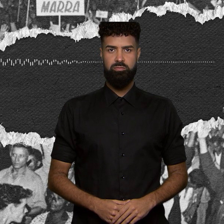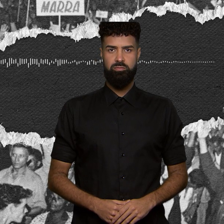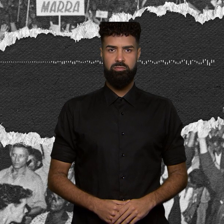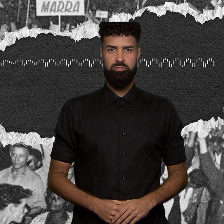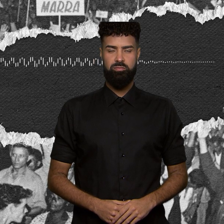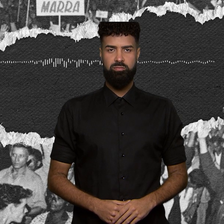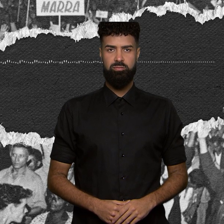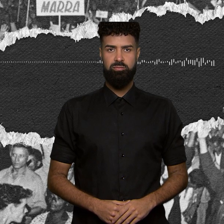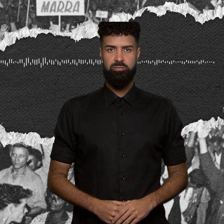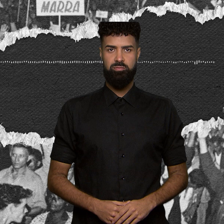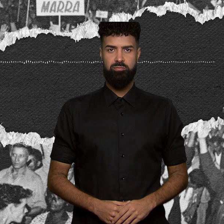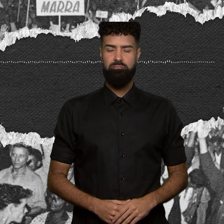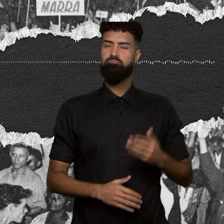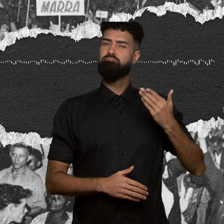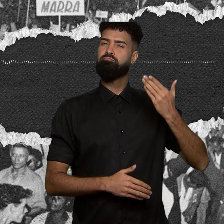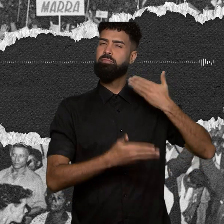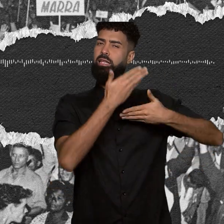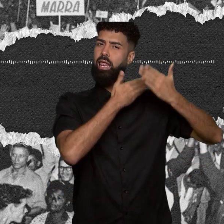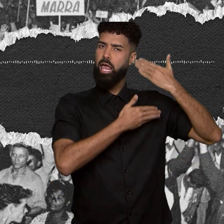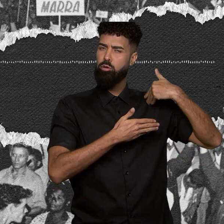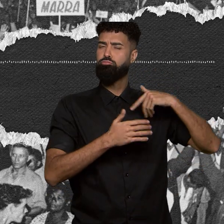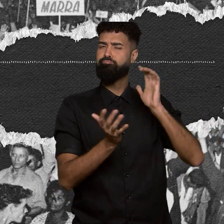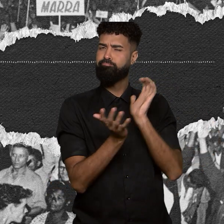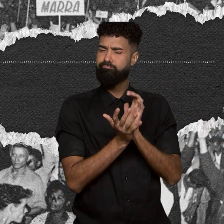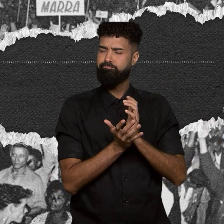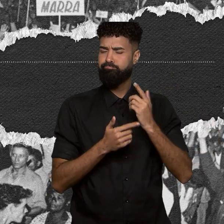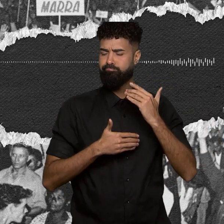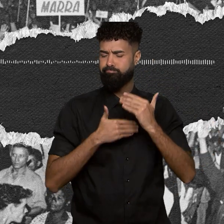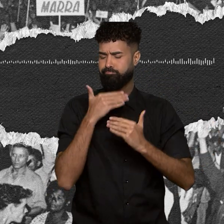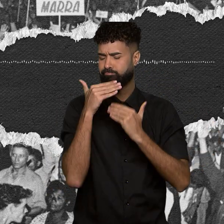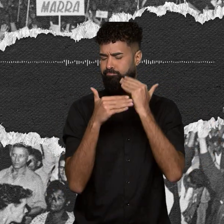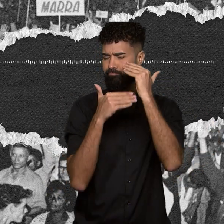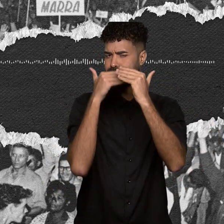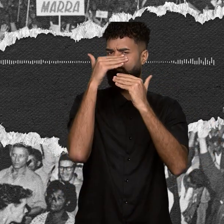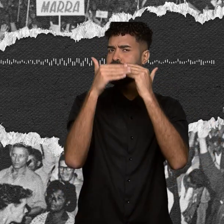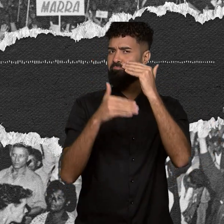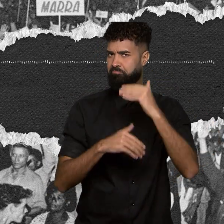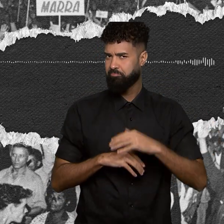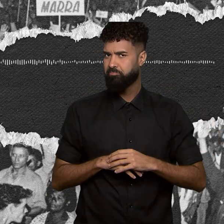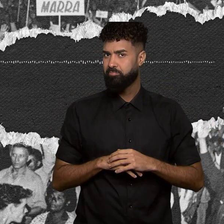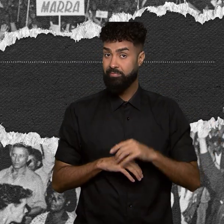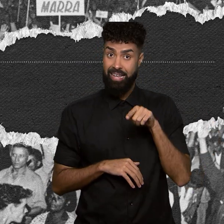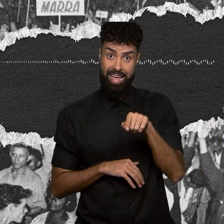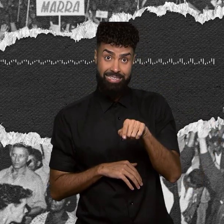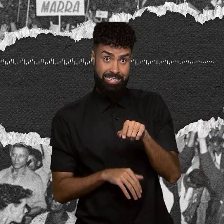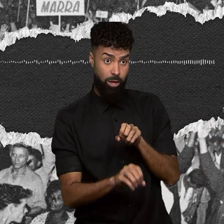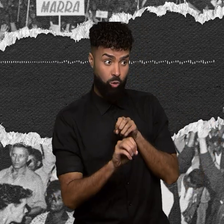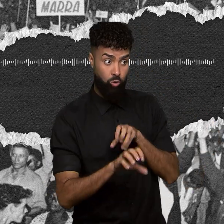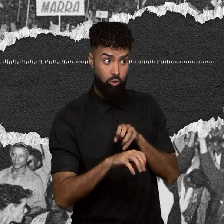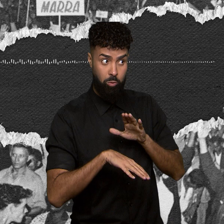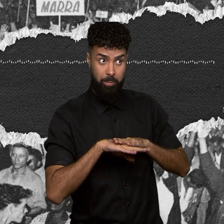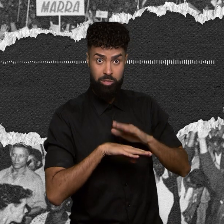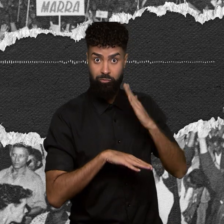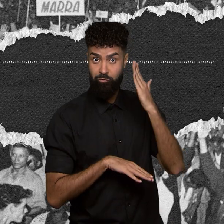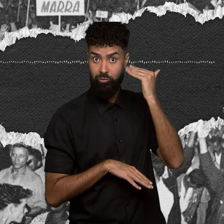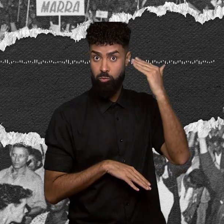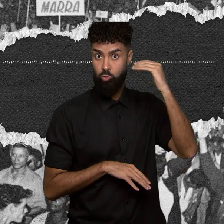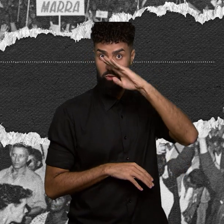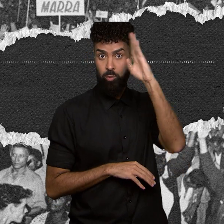Foi um tempo de muita riqueza, entende? Esse é o educador mais famoso do Brasil e um dos mais reconhecidos no